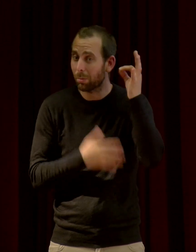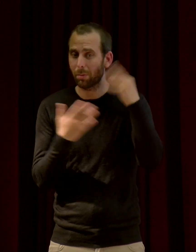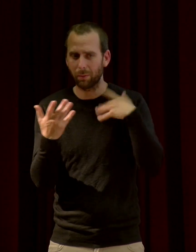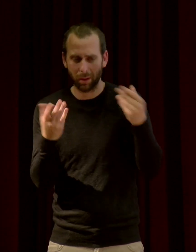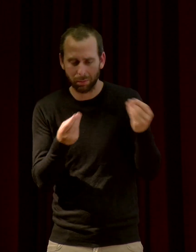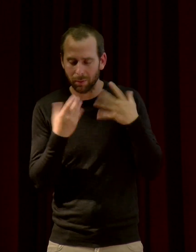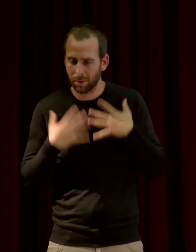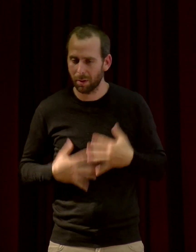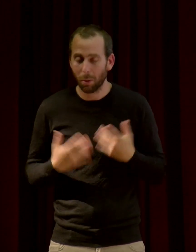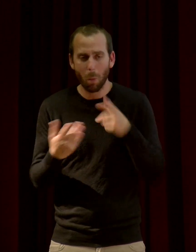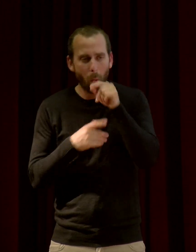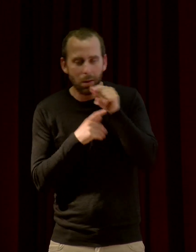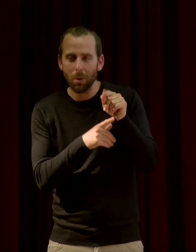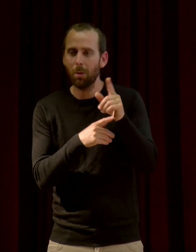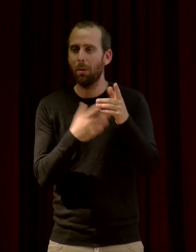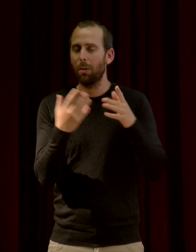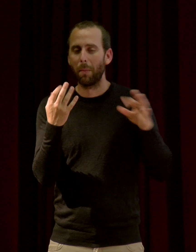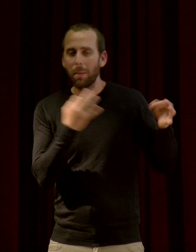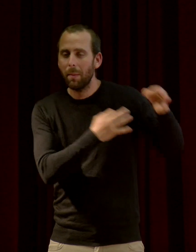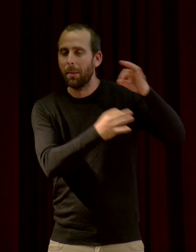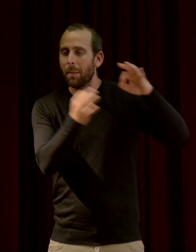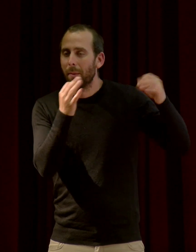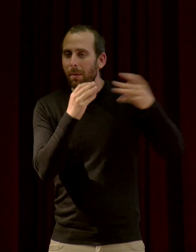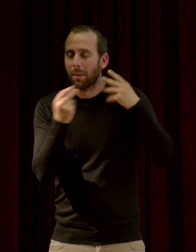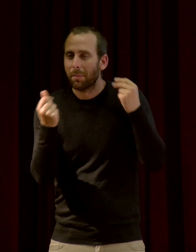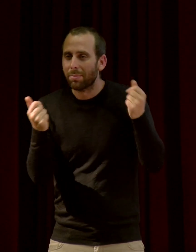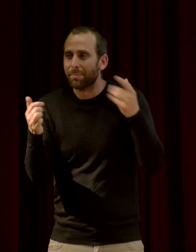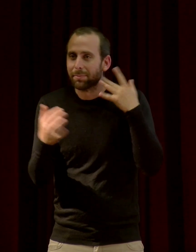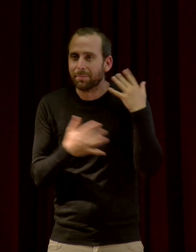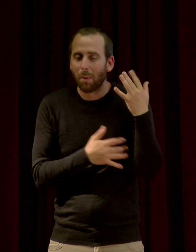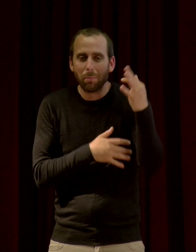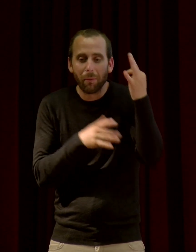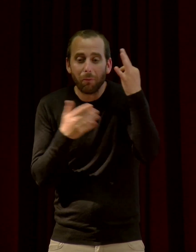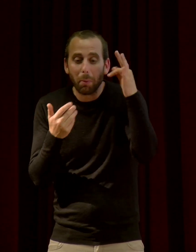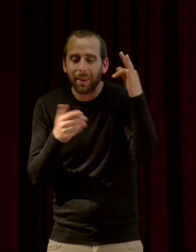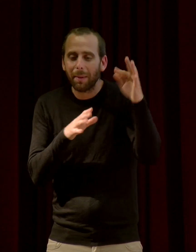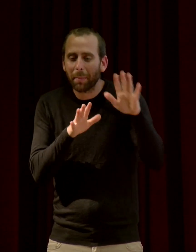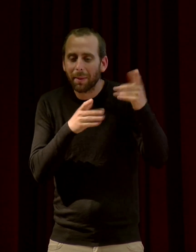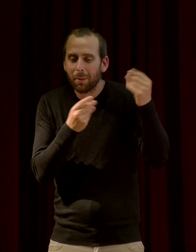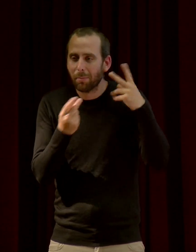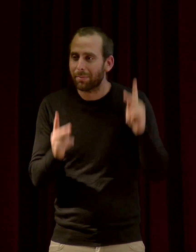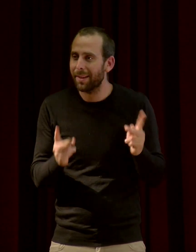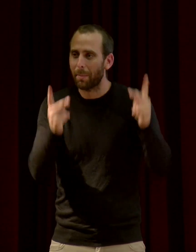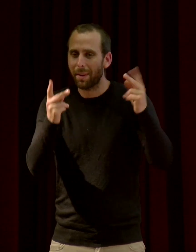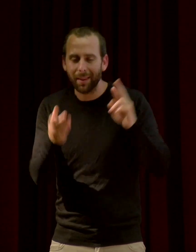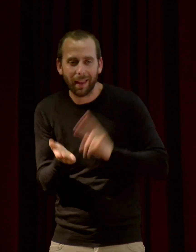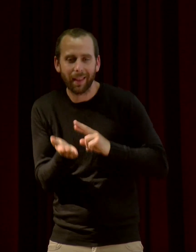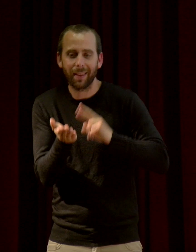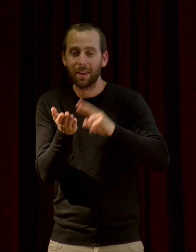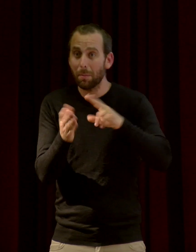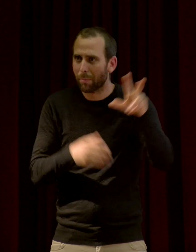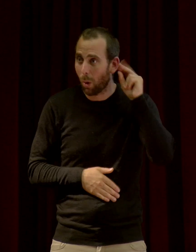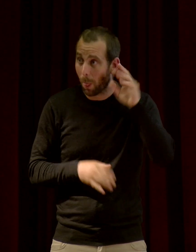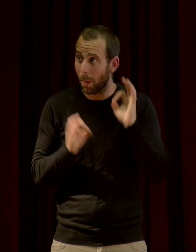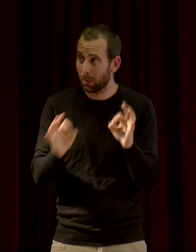Des sons d'oiseaux, on les aime parce qu'ils sont flûtés, parce qu'il y a des harmoniques, parce qu'il y a une dynamique. Ils sont rythmés parce qu'on les entend